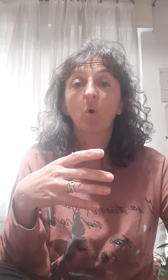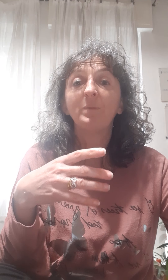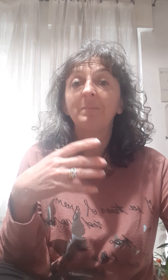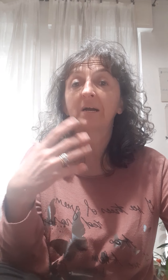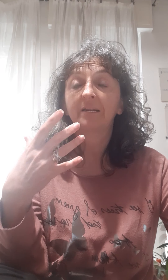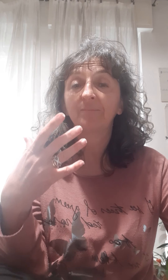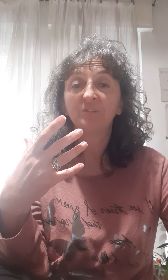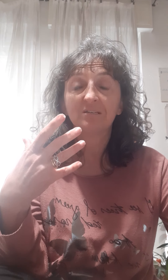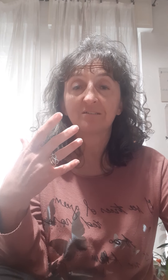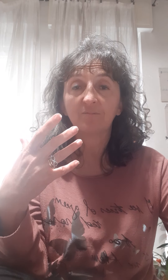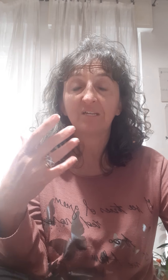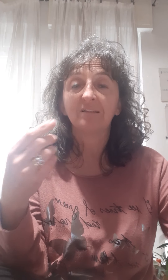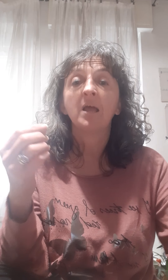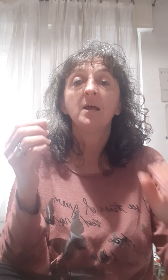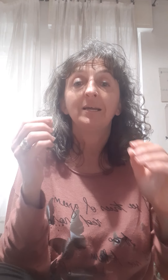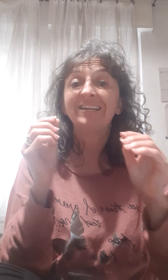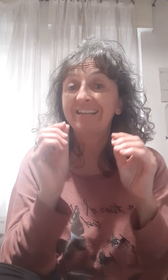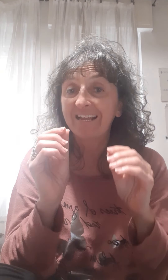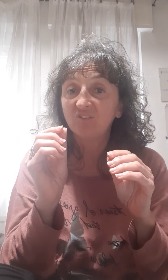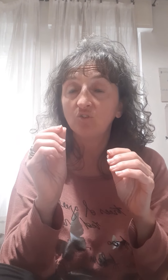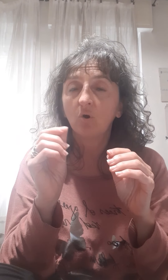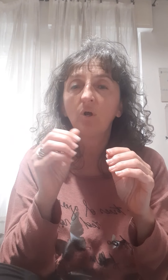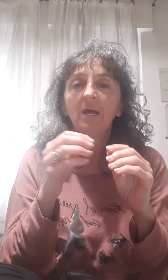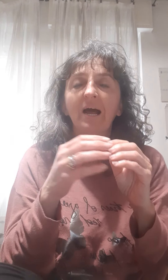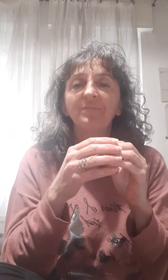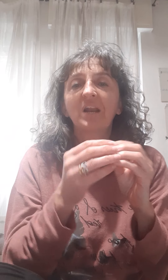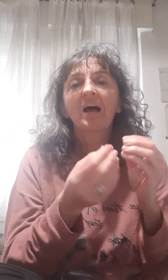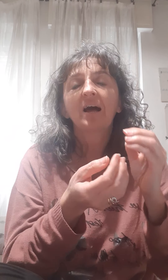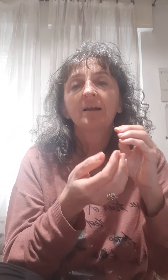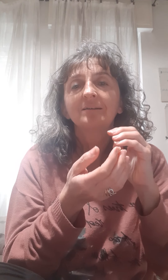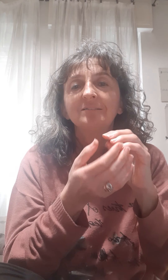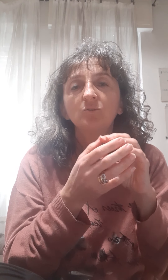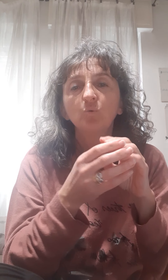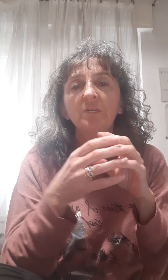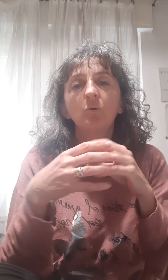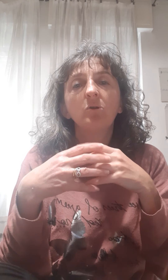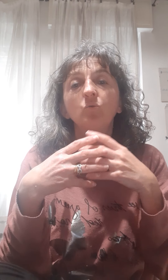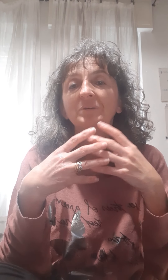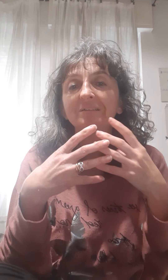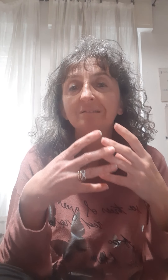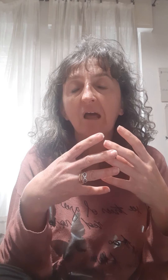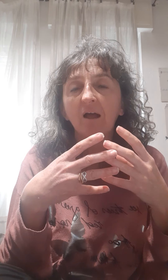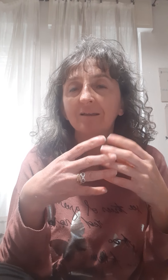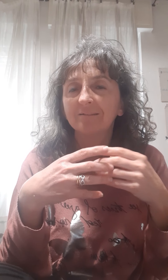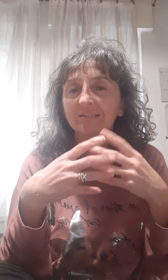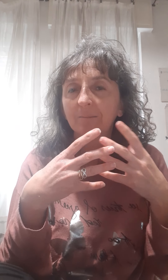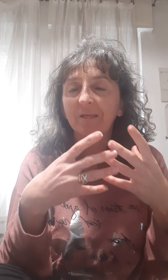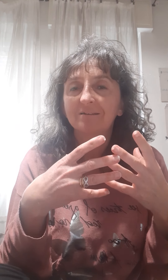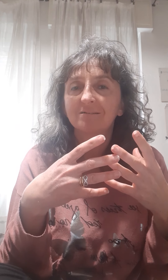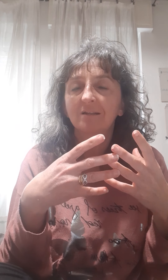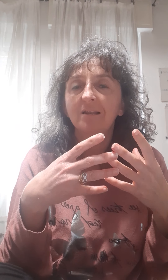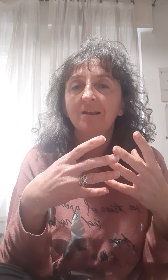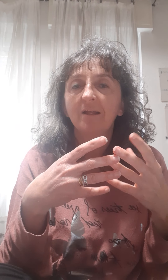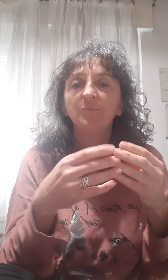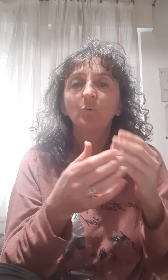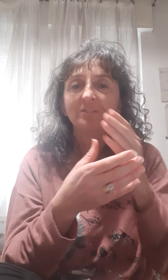mobili magari antichi, se avete in legno, andrà a restituire quell'umidità che è andata persa nel legno, quindi